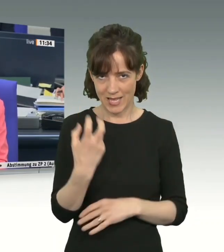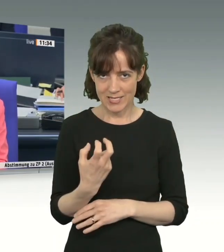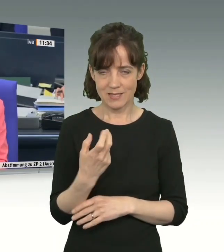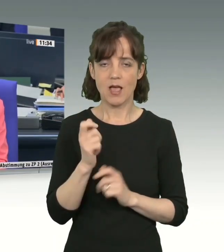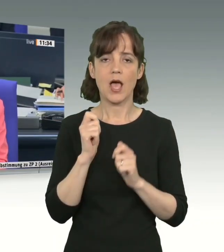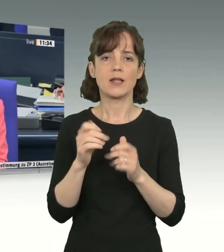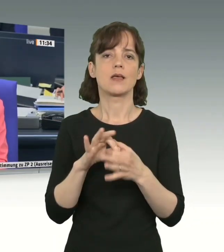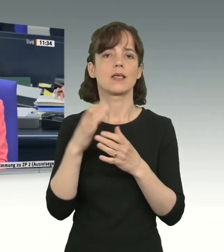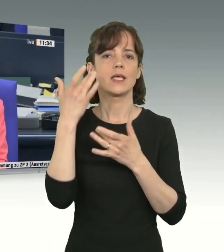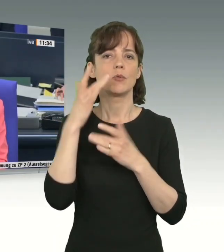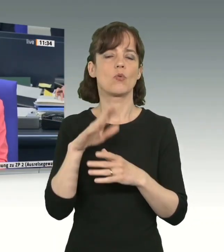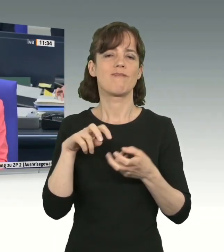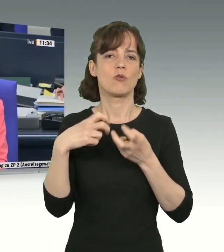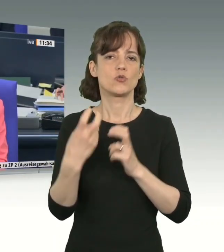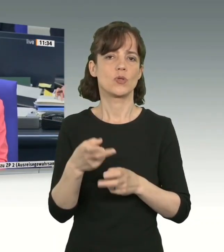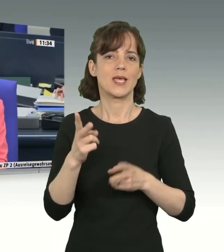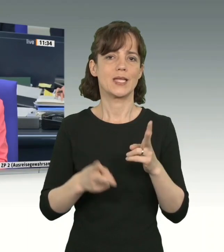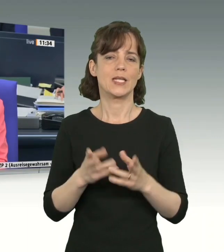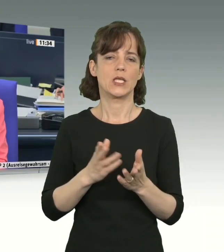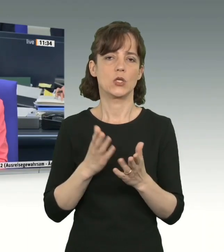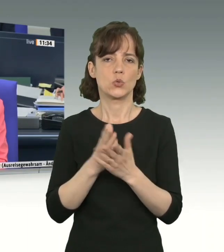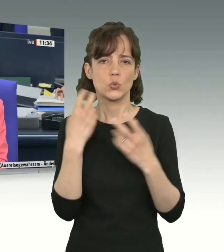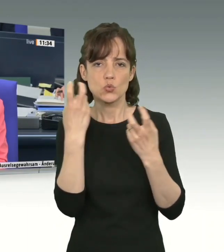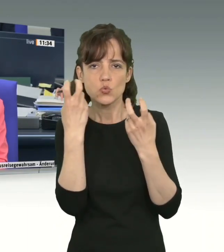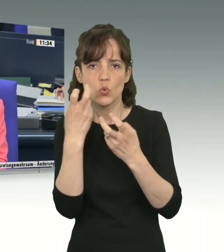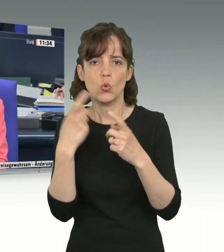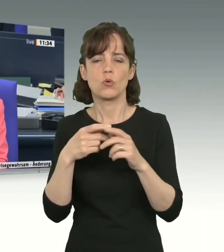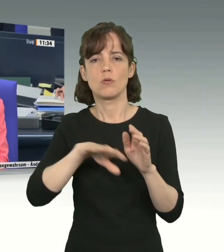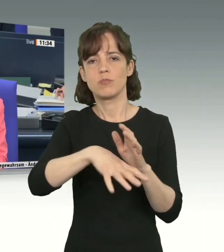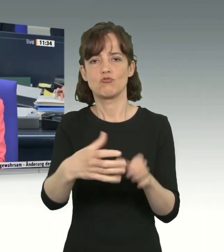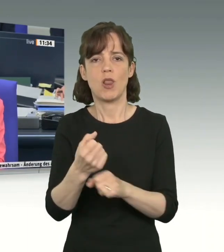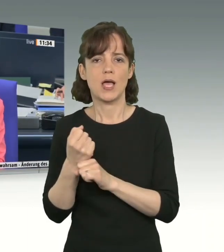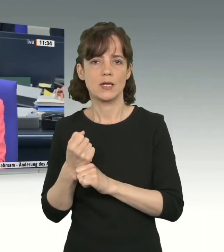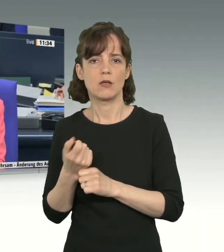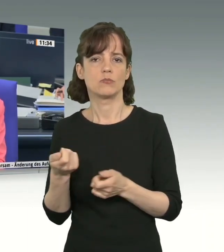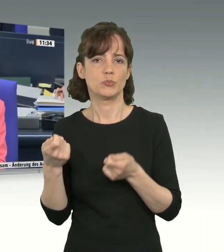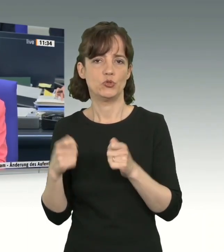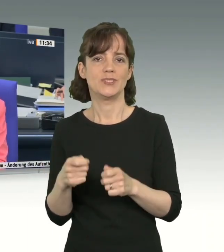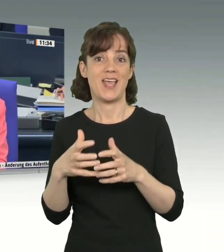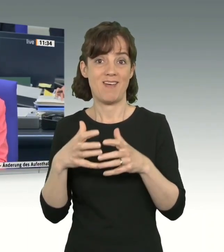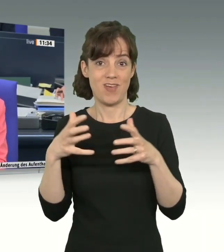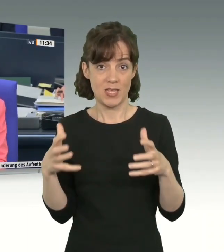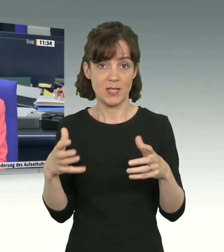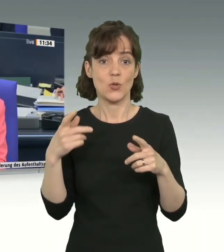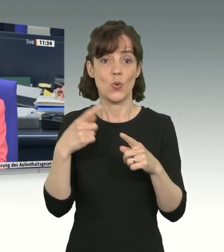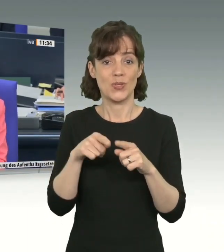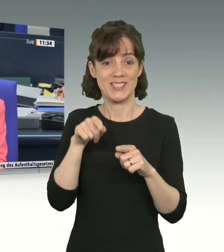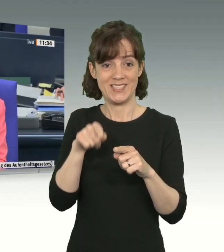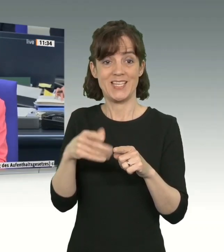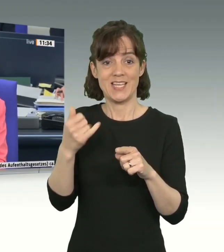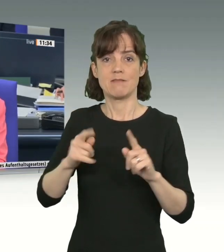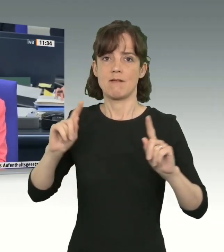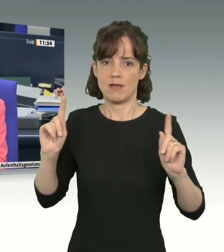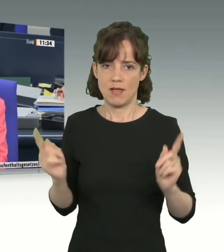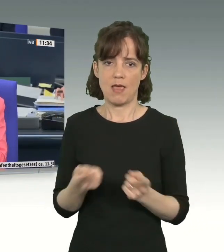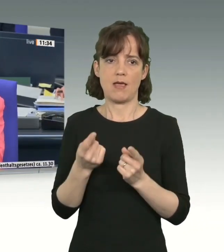Genehmigung zum Vollzug gerichtlicher Durchsuchungs- und Beschlagnahmebeschlüsse erweitert und diese jetzt gleich